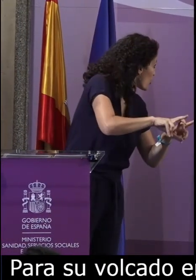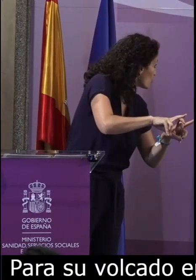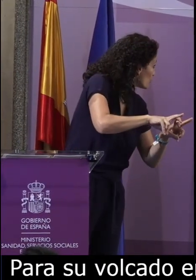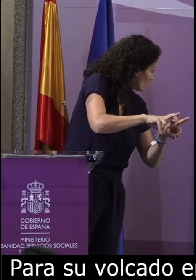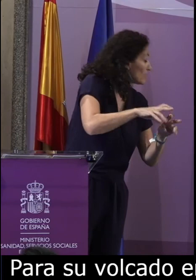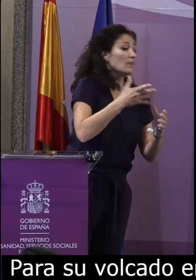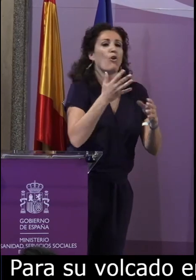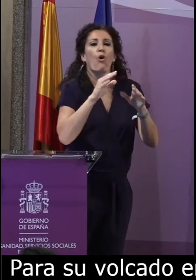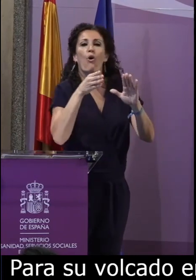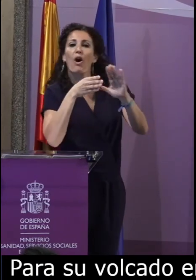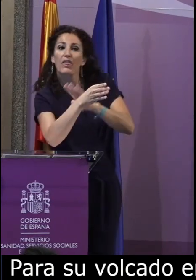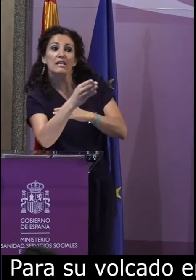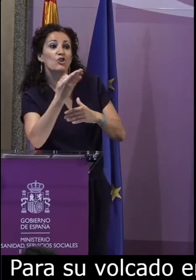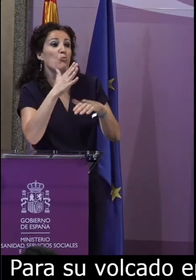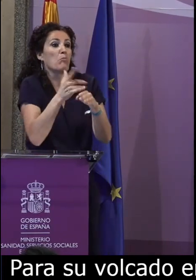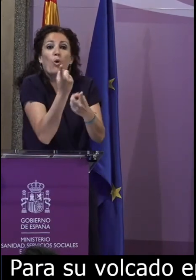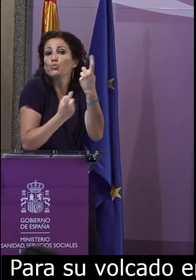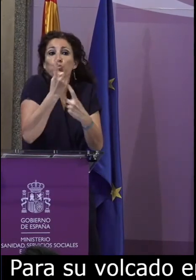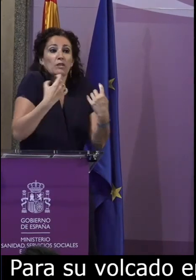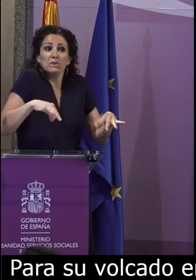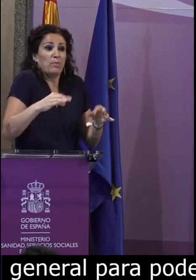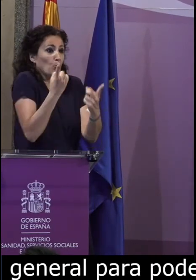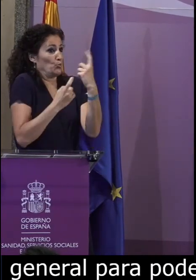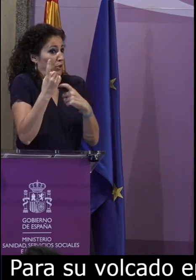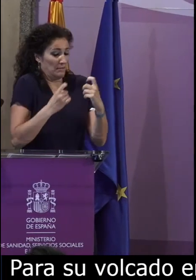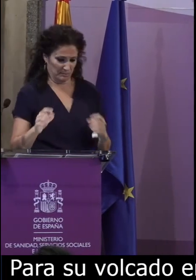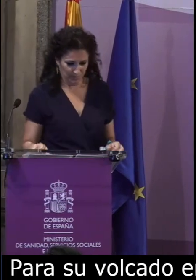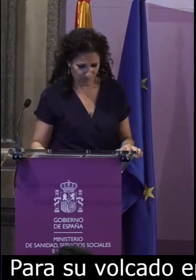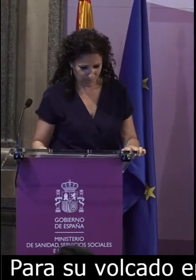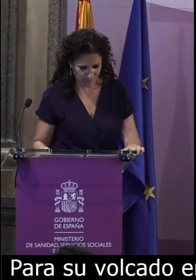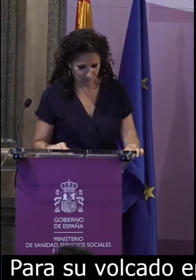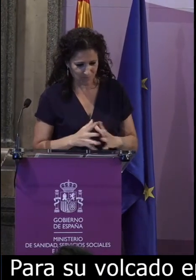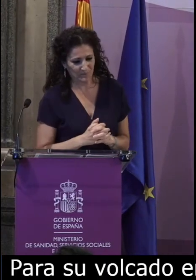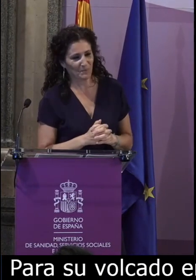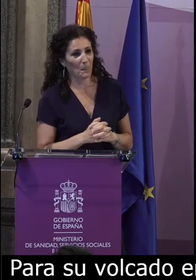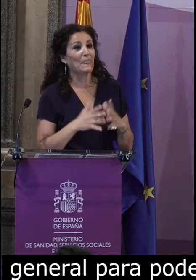bien a investigadores o como consulta.